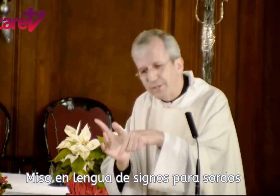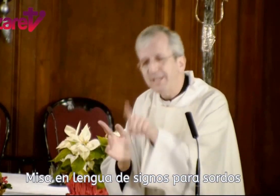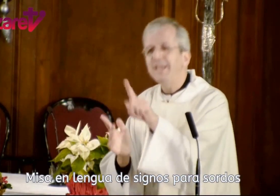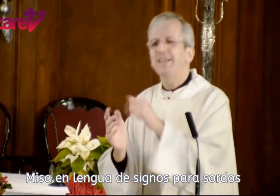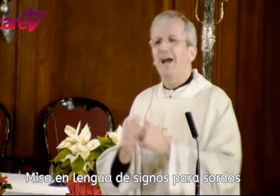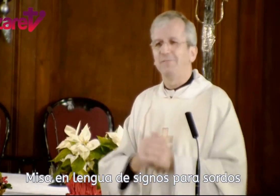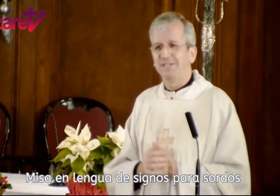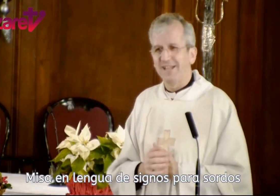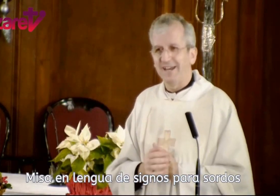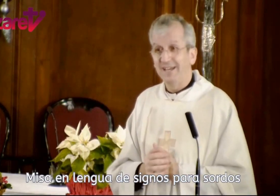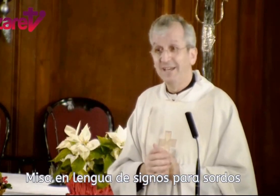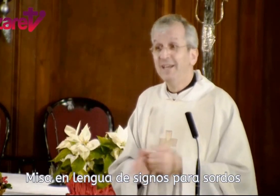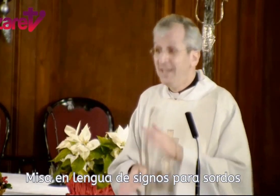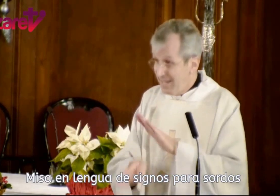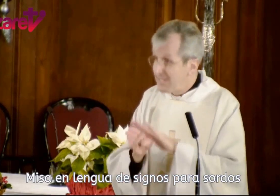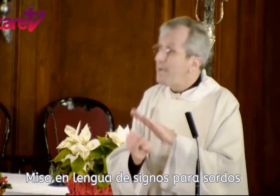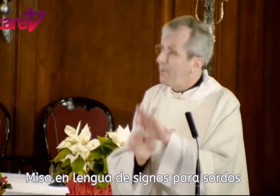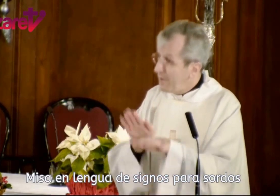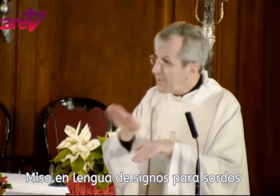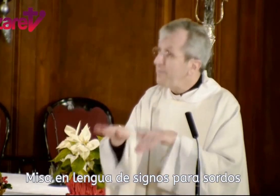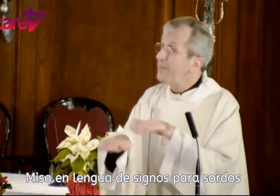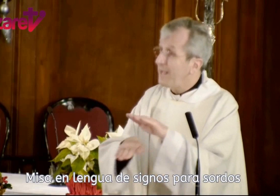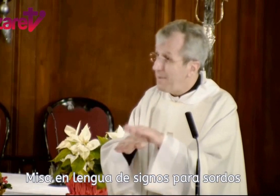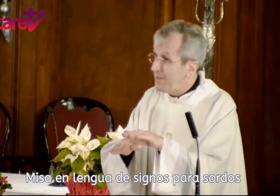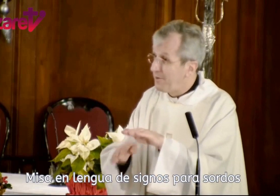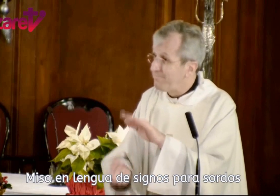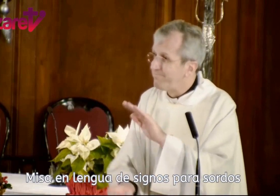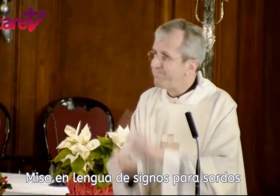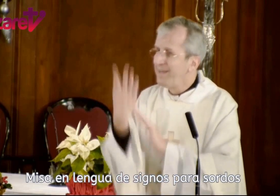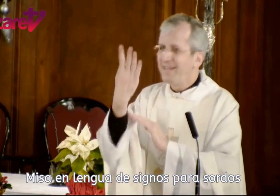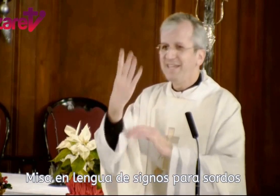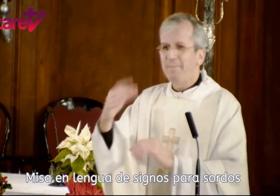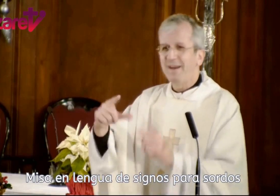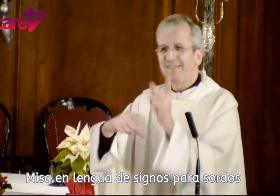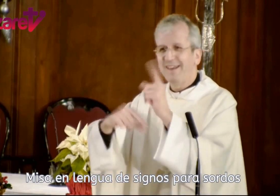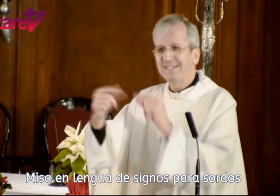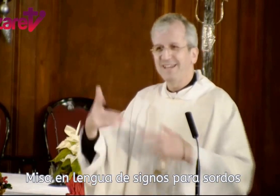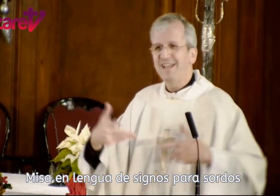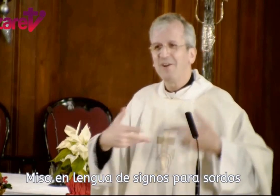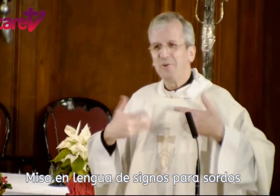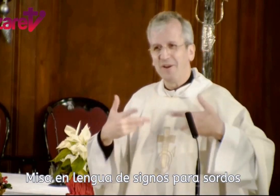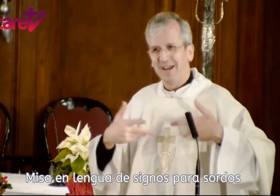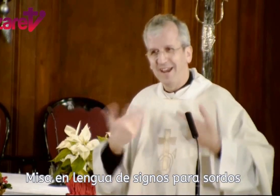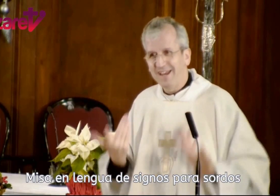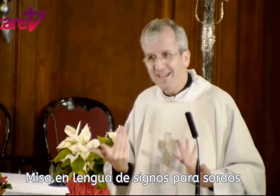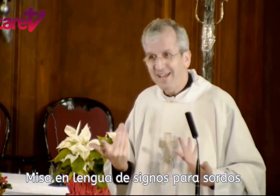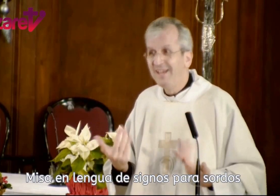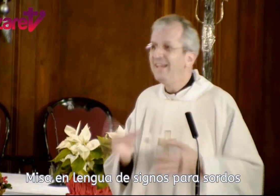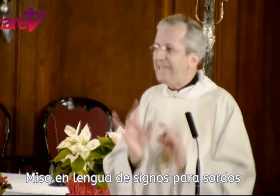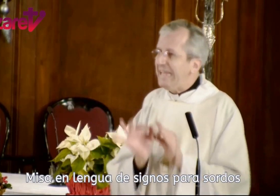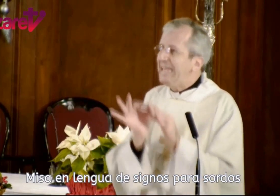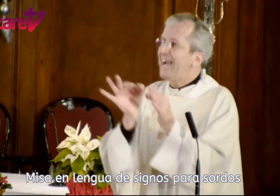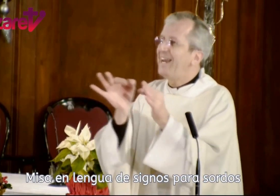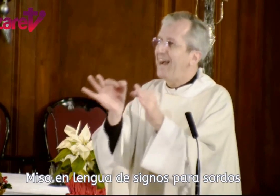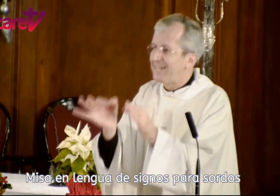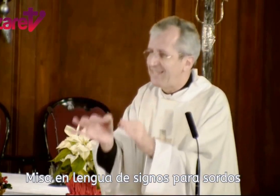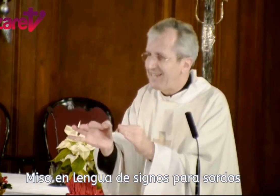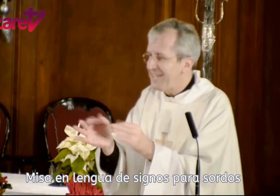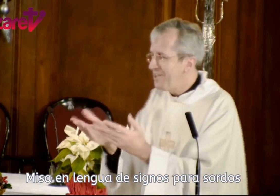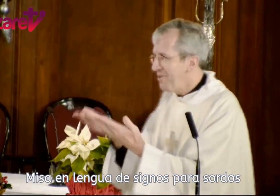pues id a visitarle. Se ponen otra vez en camino y aparece la estrella con gran alegría y llegan hasta el sitio